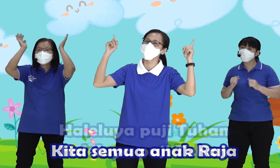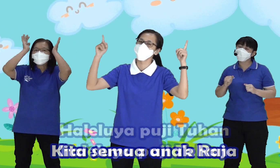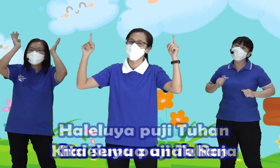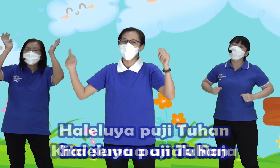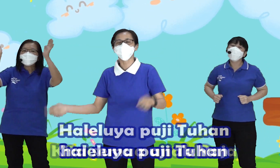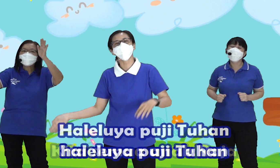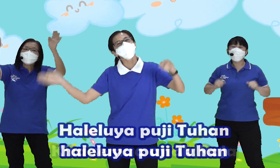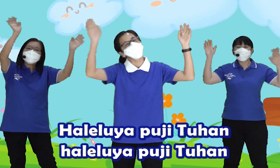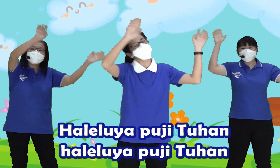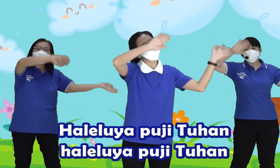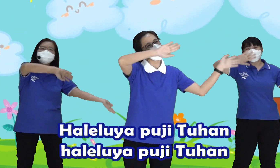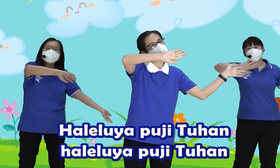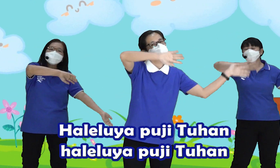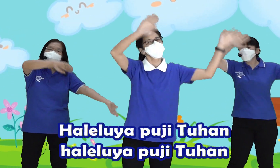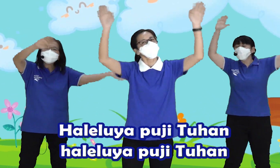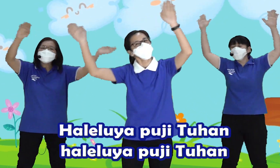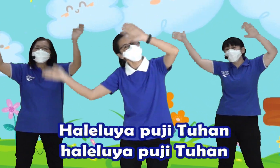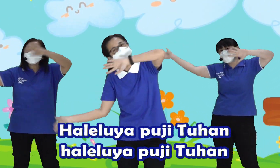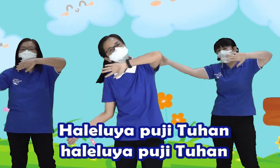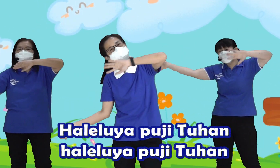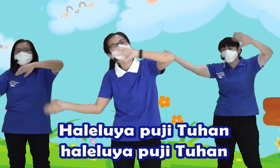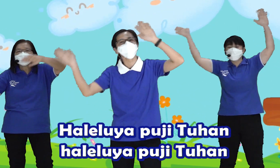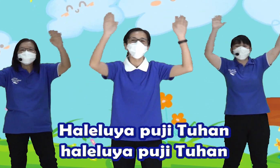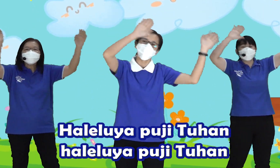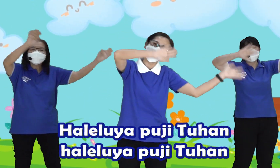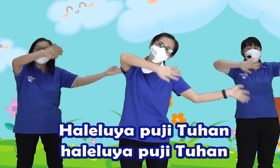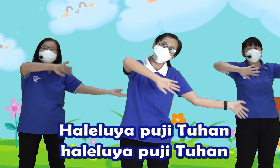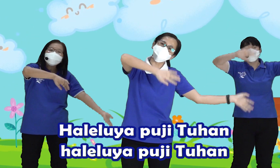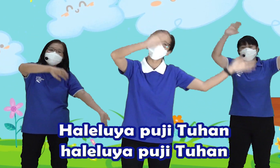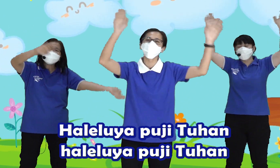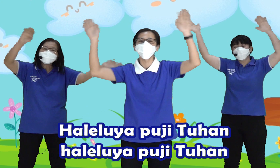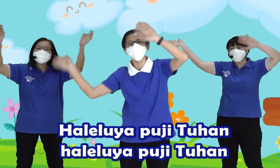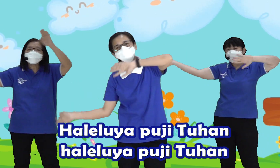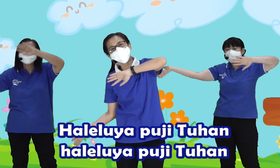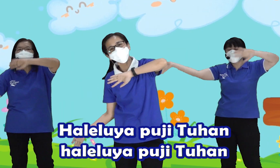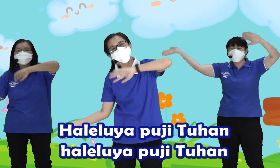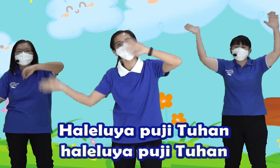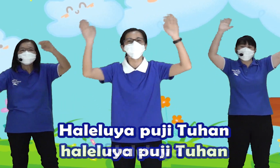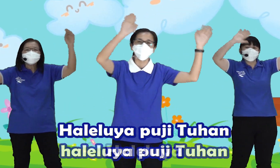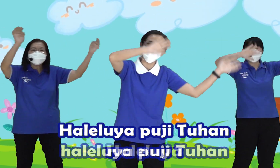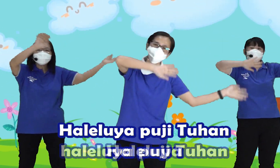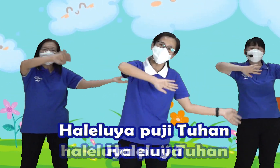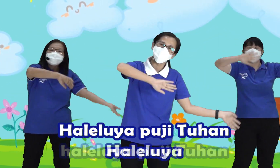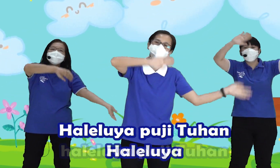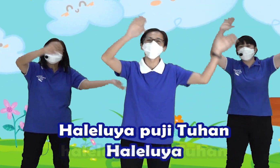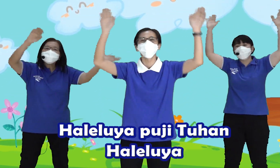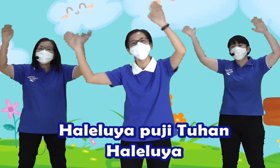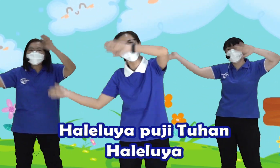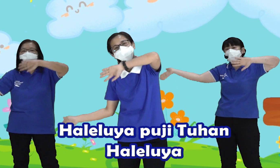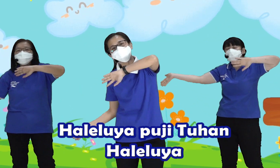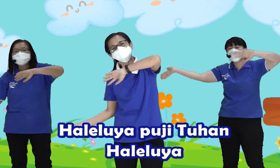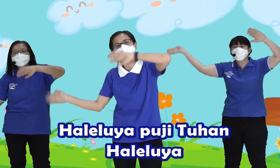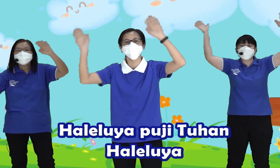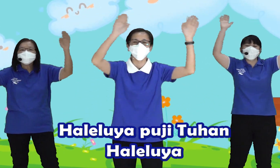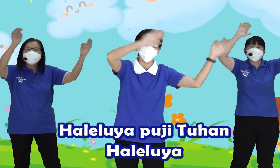Raja Hal Leluyah Puji Tuhan Hal Leluyah Puji Tuhan Hal